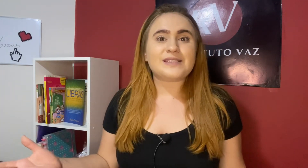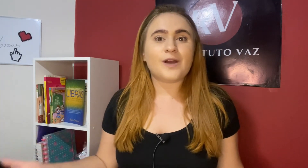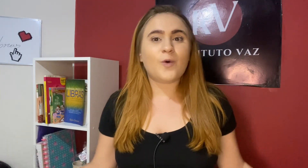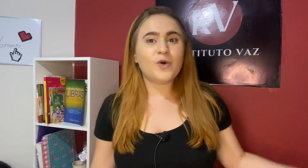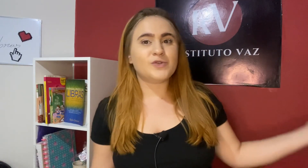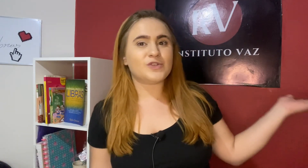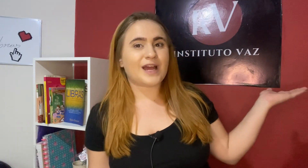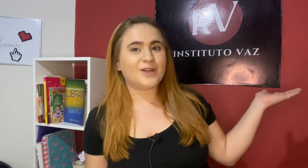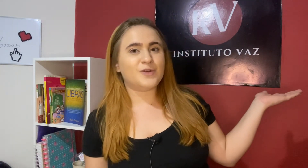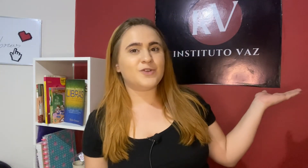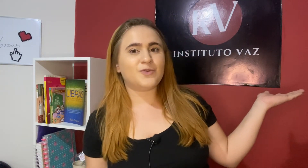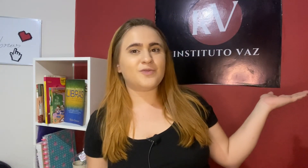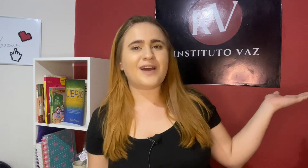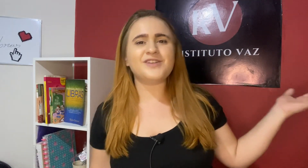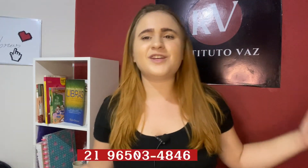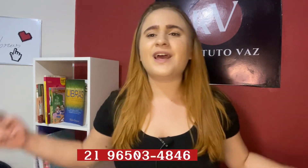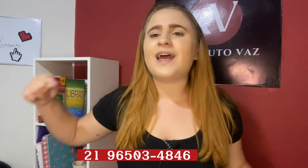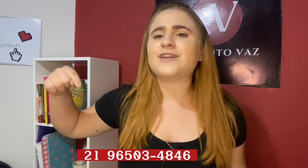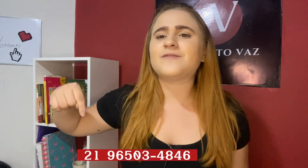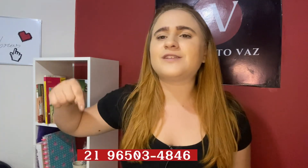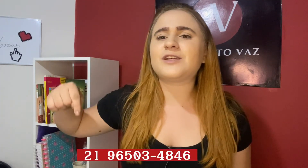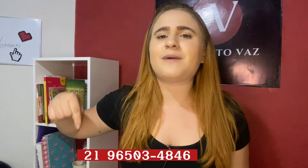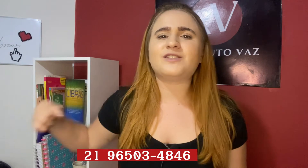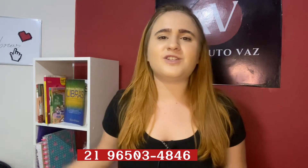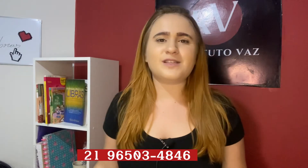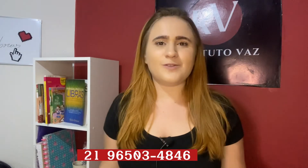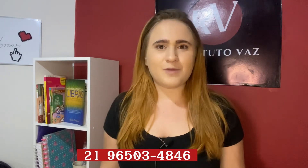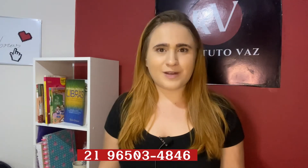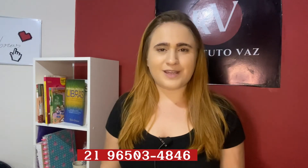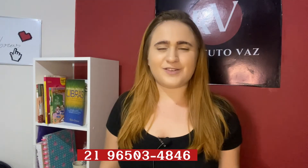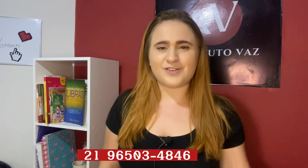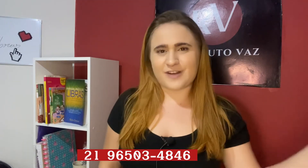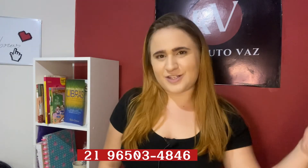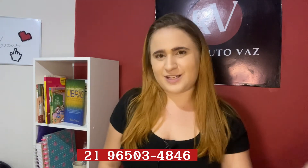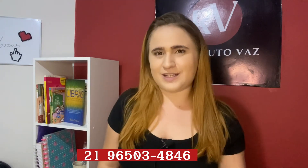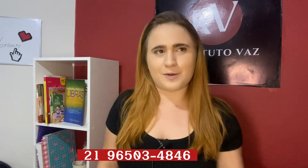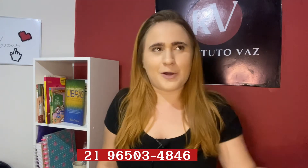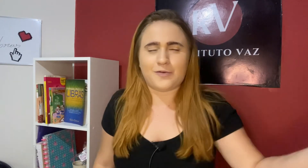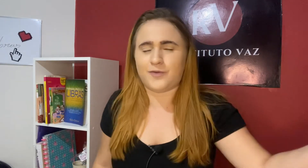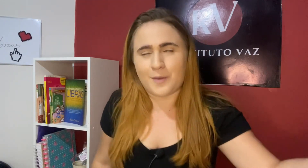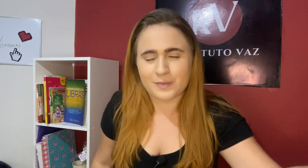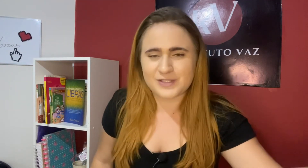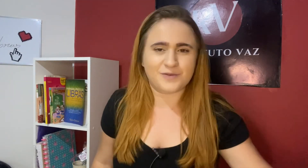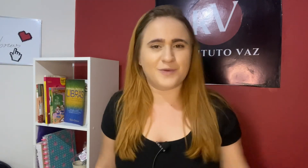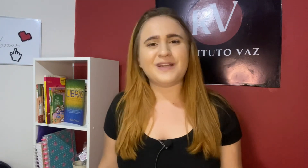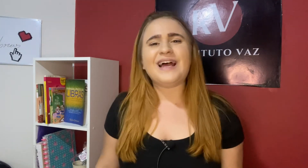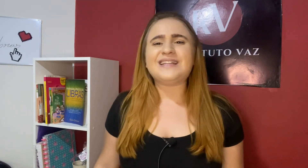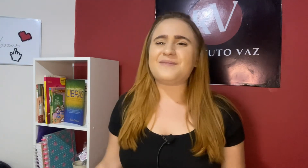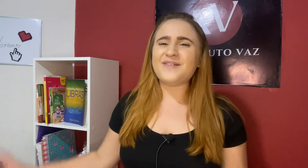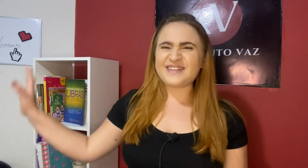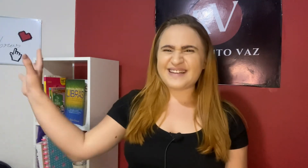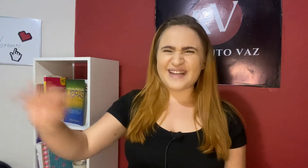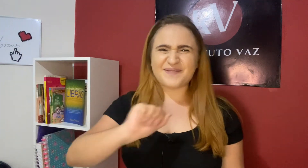cursos aqui do Instituto Vaz, É só você chamar a gente nesse número aqui que a gente vai te atender da melhor forma possível. Tá bom? Até a próxima!